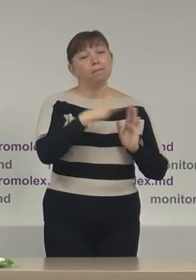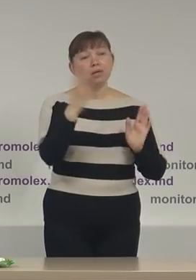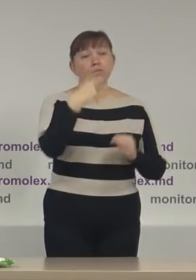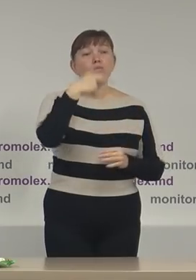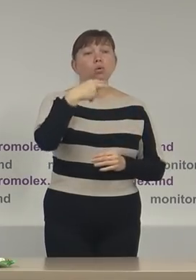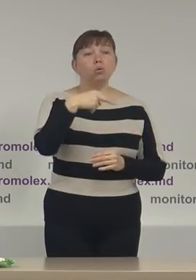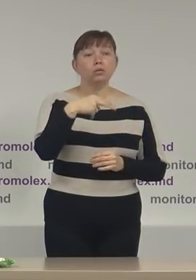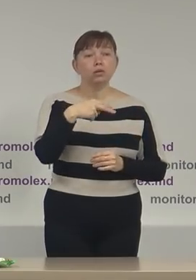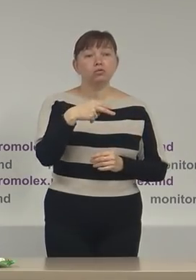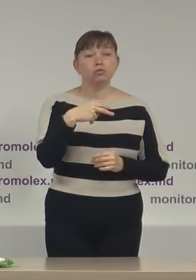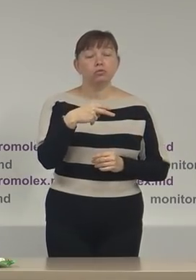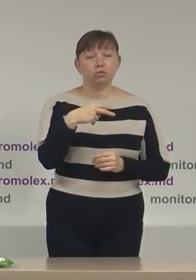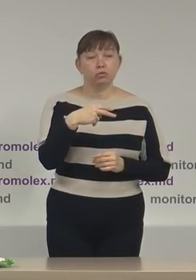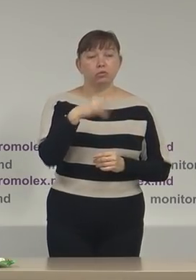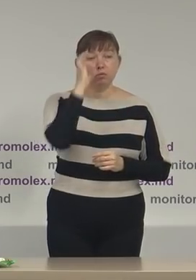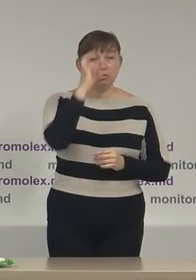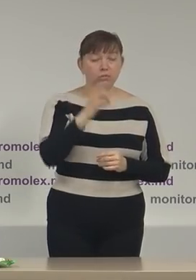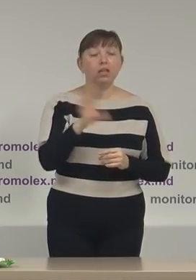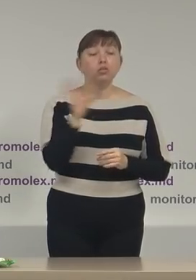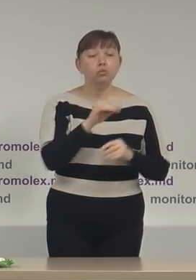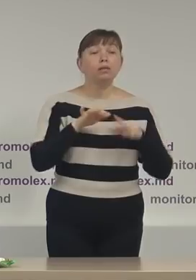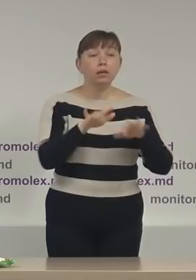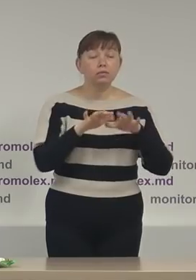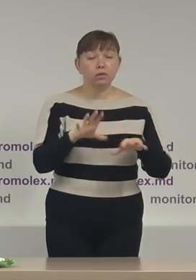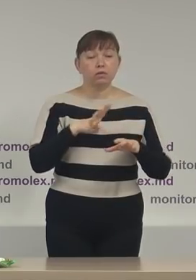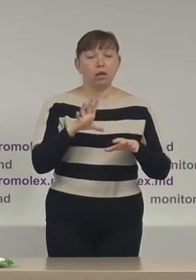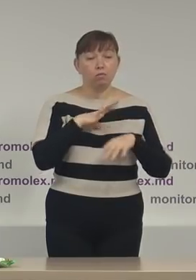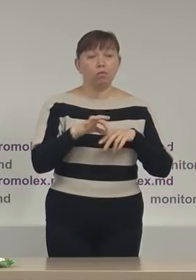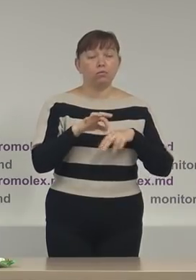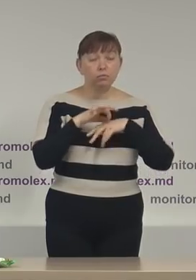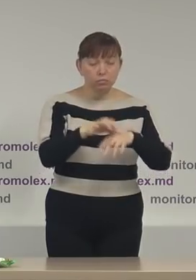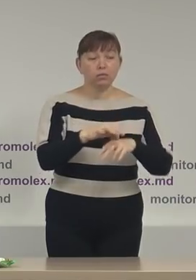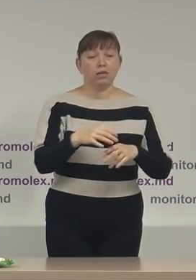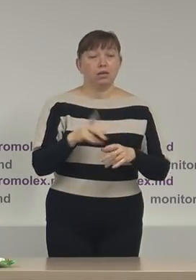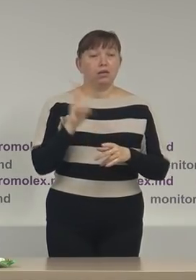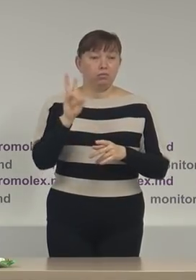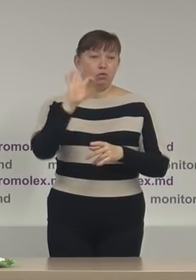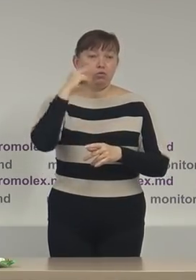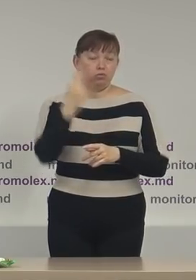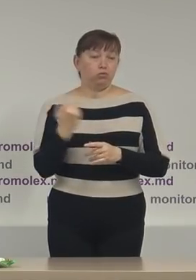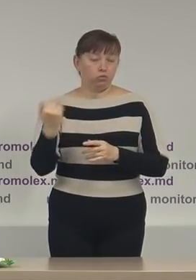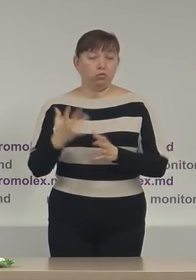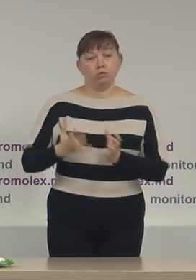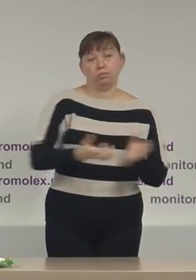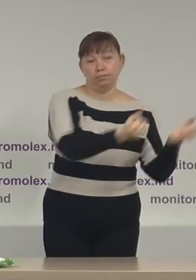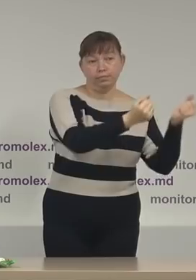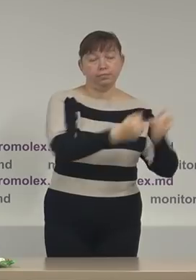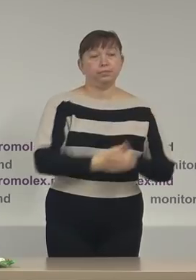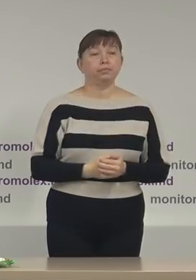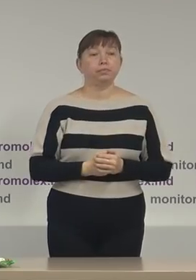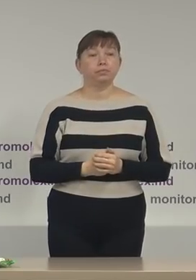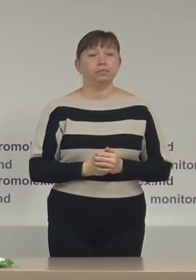% din activități sunt desfășurate anume de membri și simpatizanții Partidului Socialistilor.